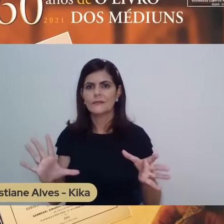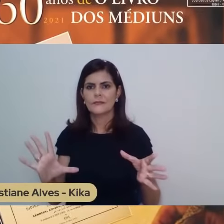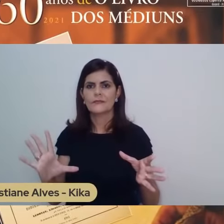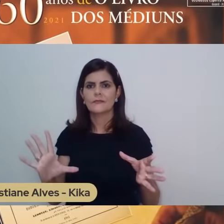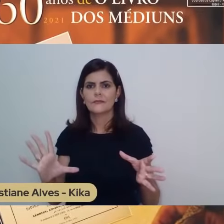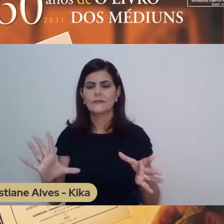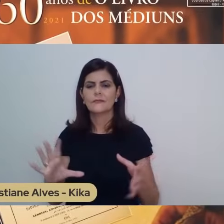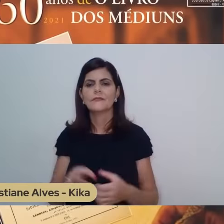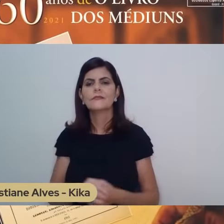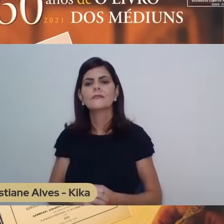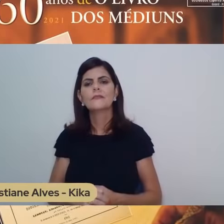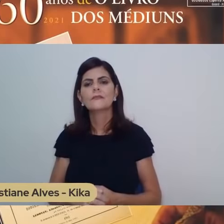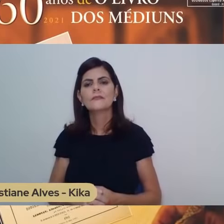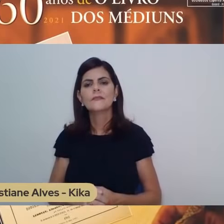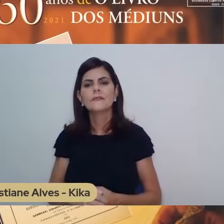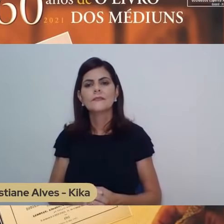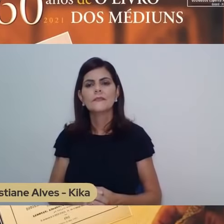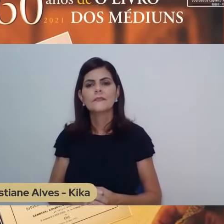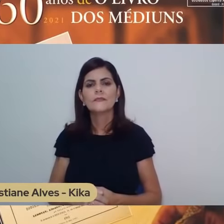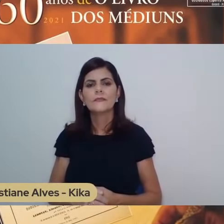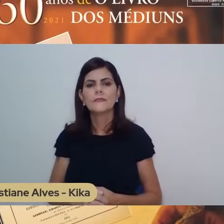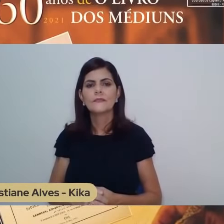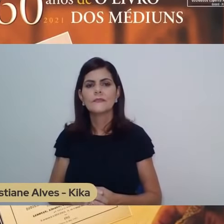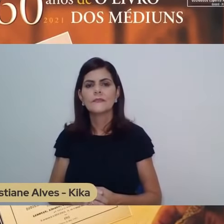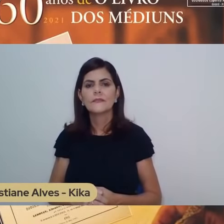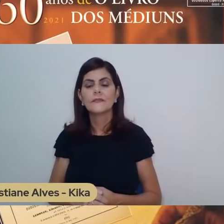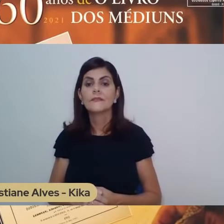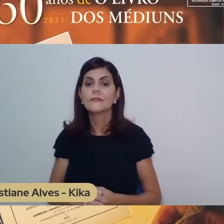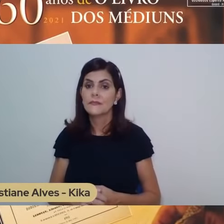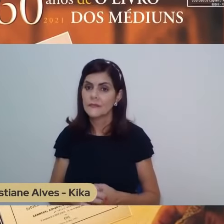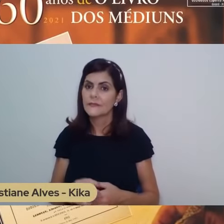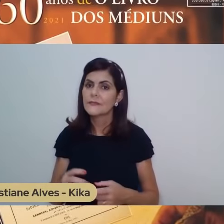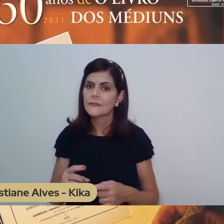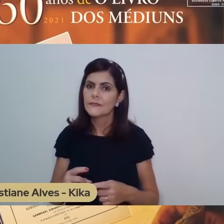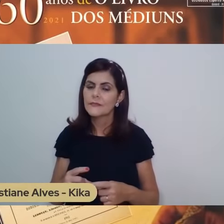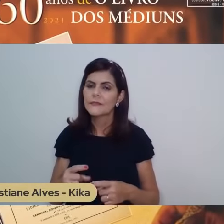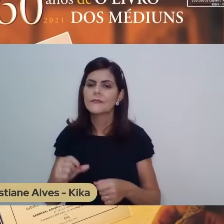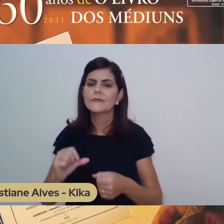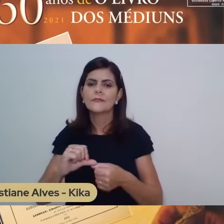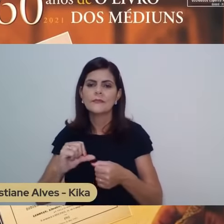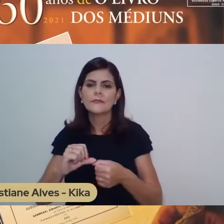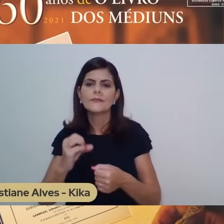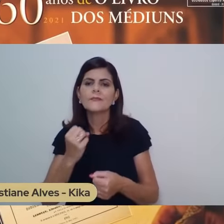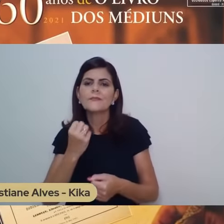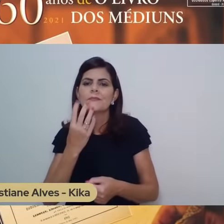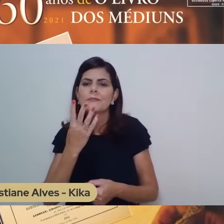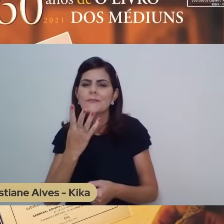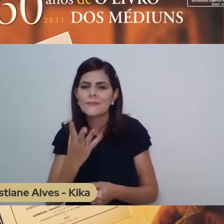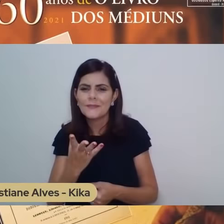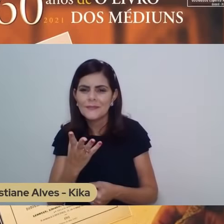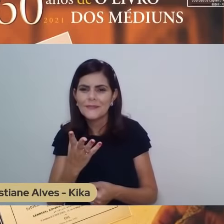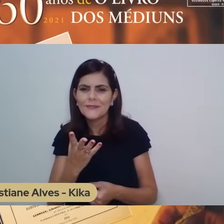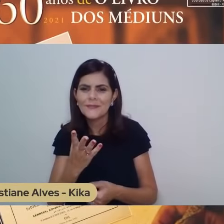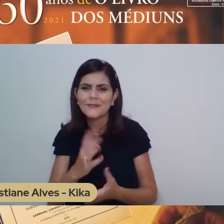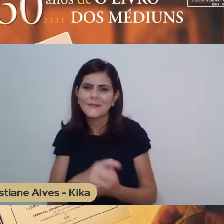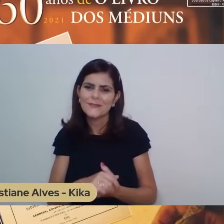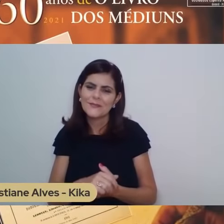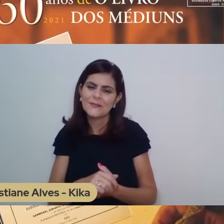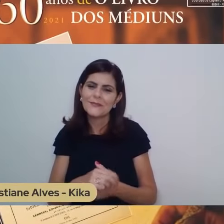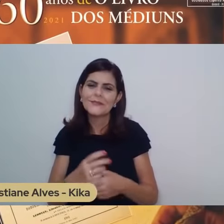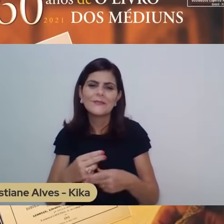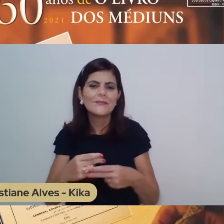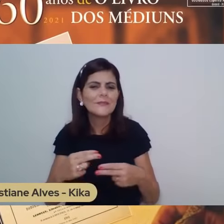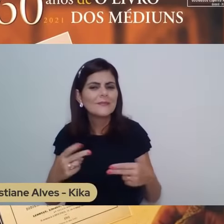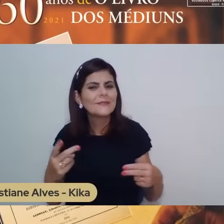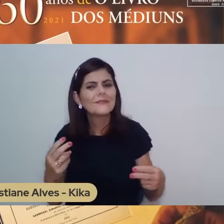mas também na busca pela virtude, que é a sintonia mais fina que podemos ter com a